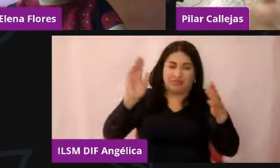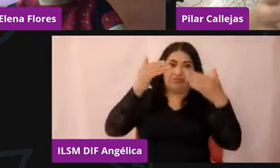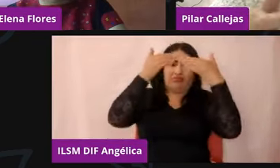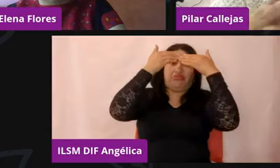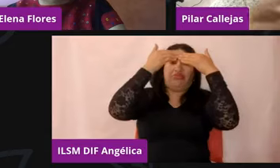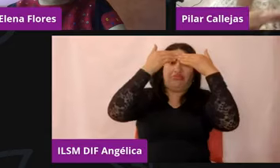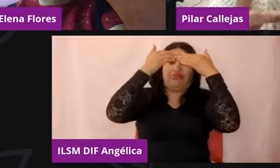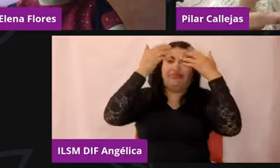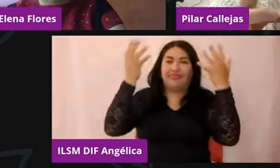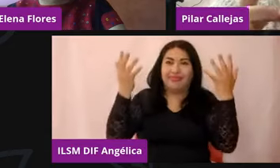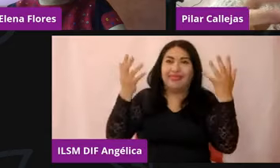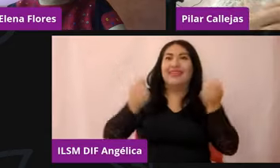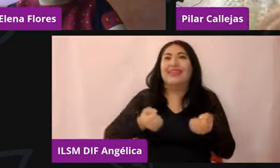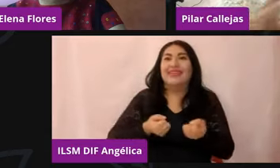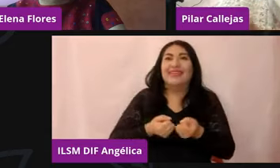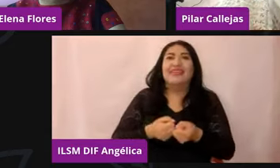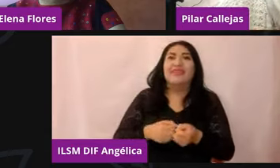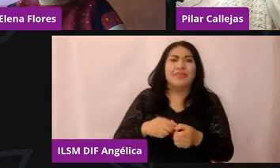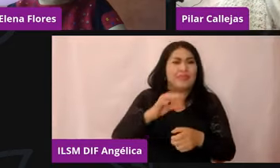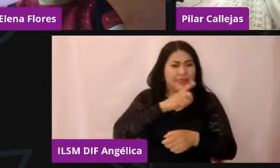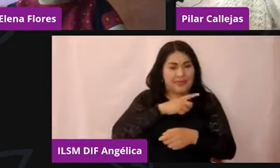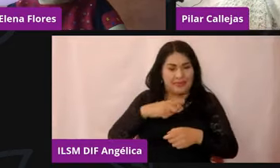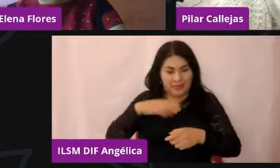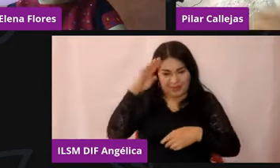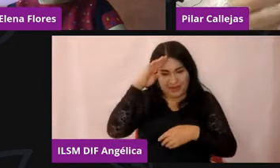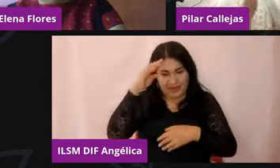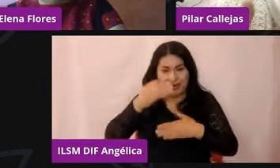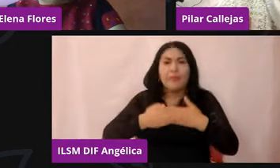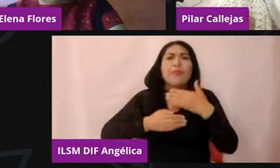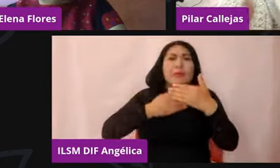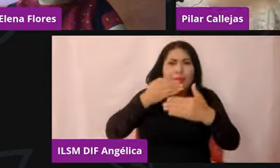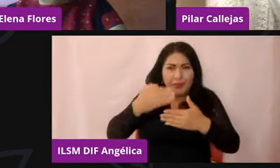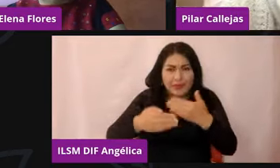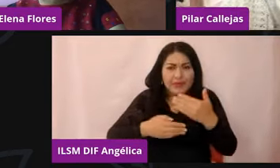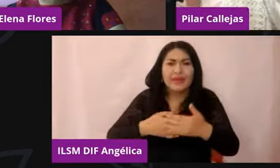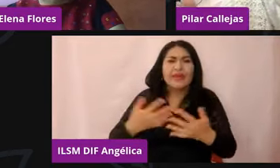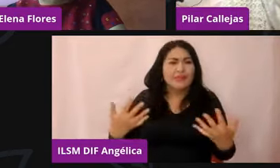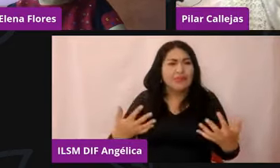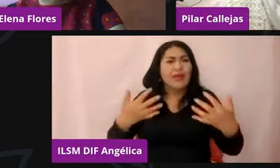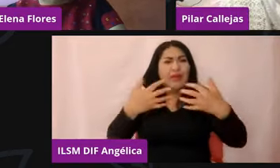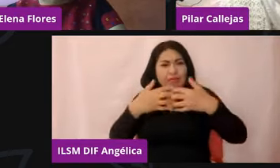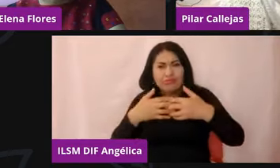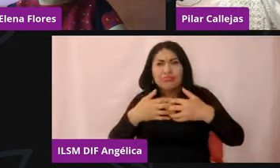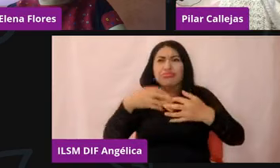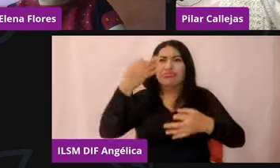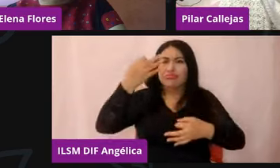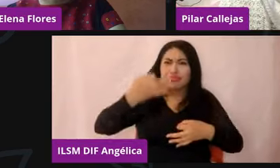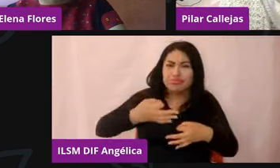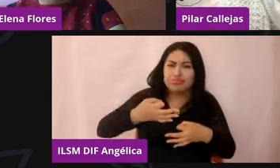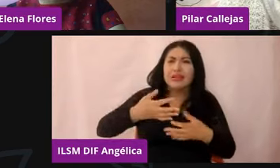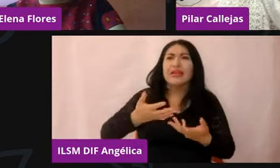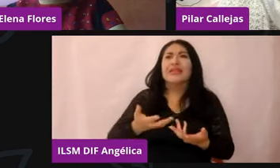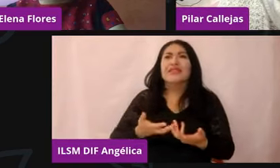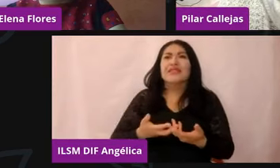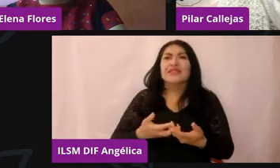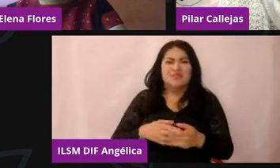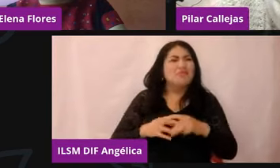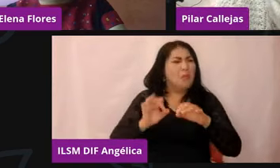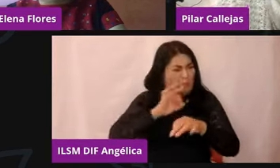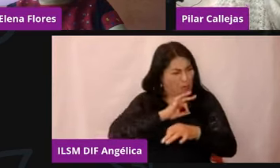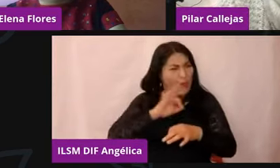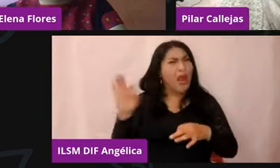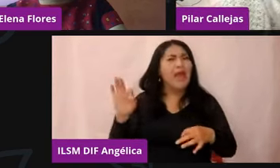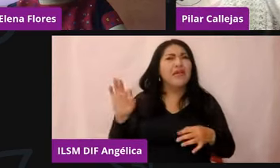que en el proceso de adaptación a lo mejor me voy a tardar un poco, pero lo voy a volver a hacer porque lo hicieron muchas veces, ¿no? Entonces,